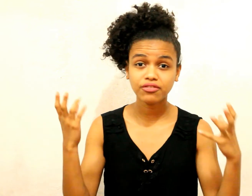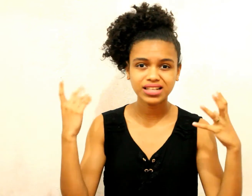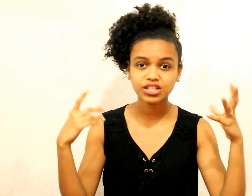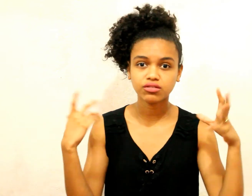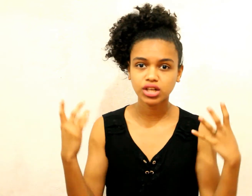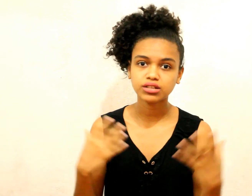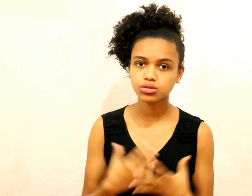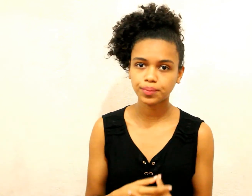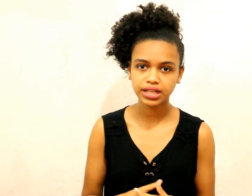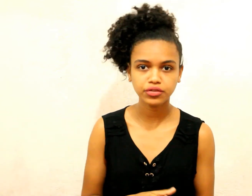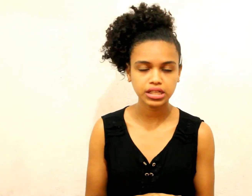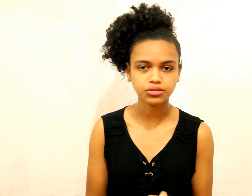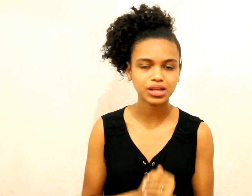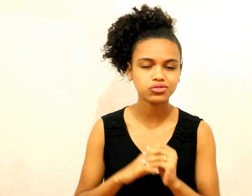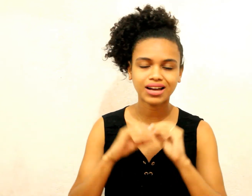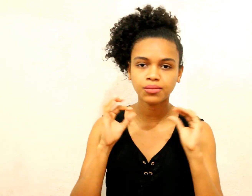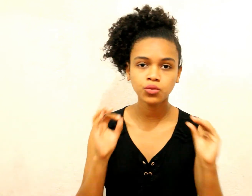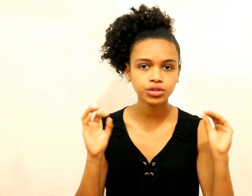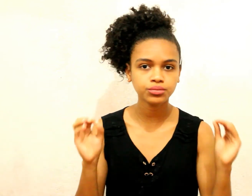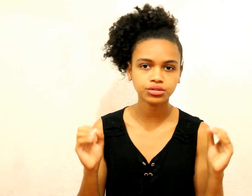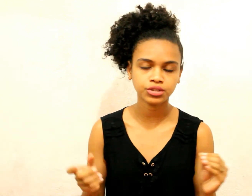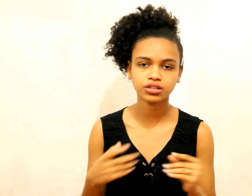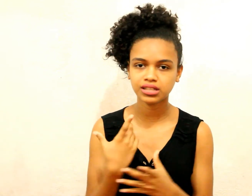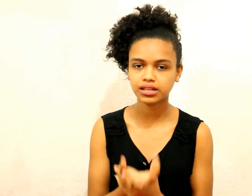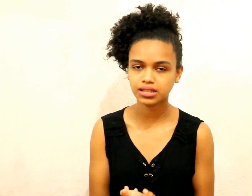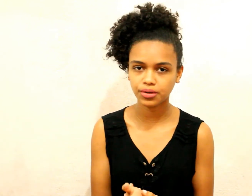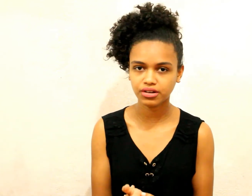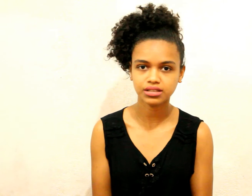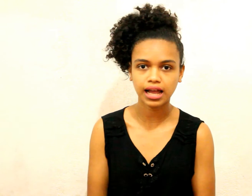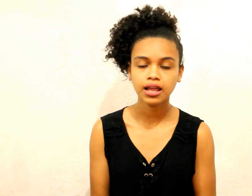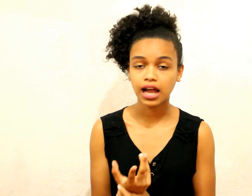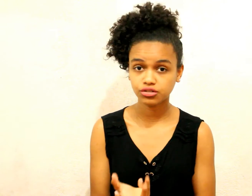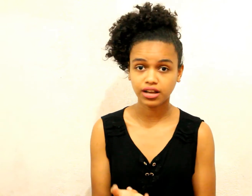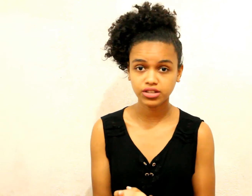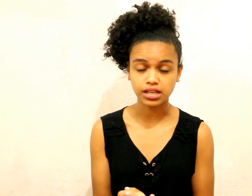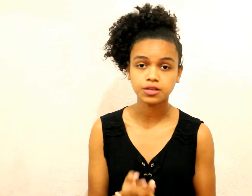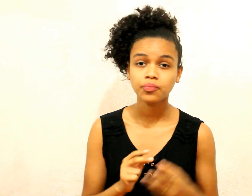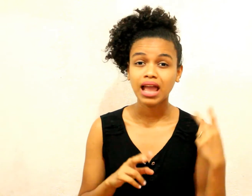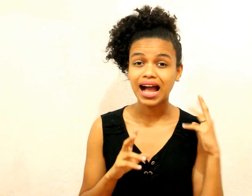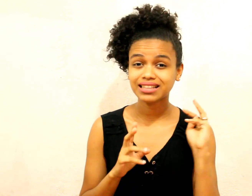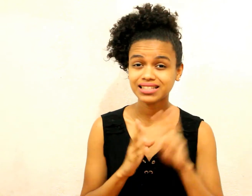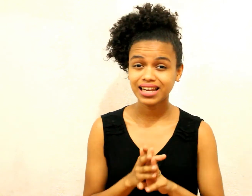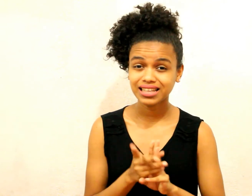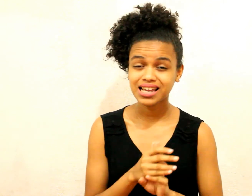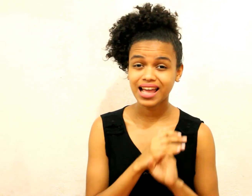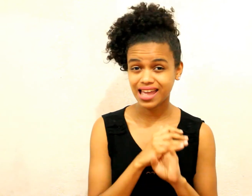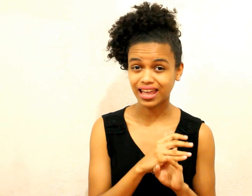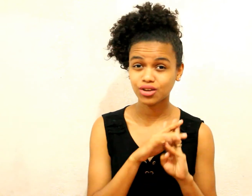Deixava os cachos Super definidos E me ajudava muito Muito, muito, muito E muitas vezes Também vai usar Ajudar vocês A terceira dica É Eu